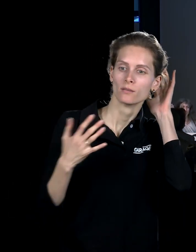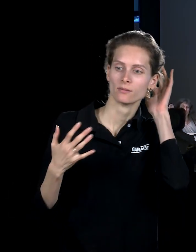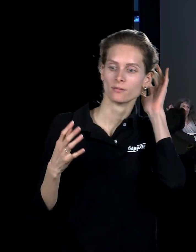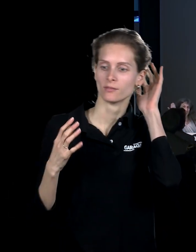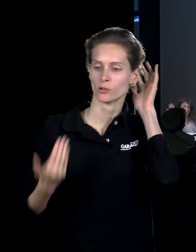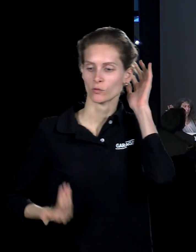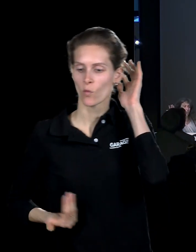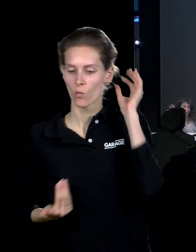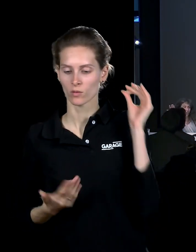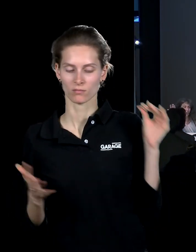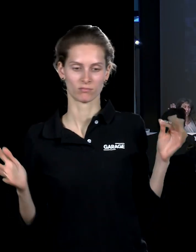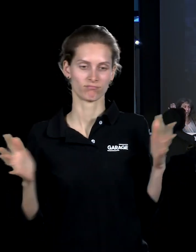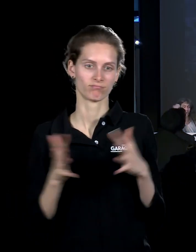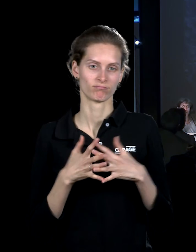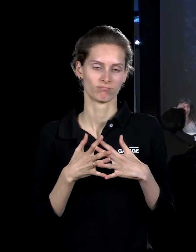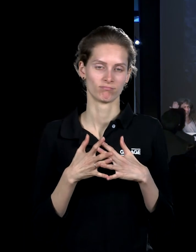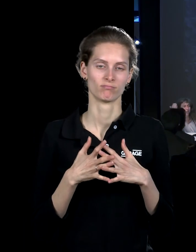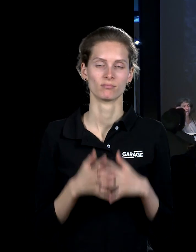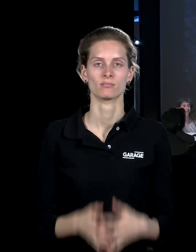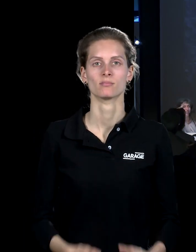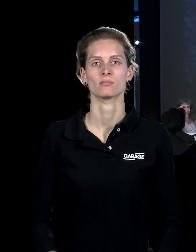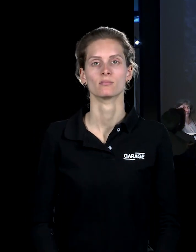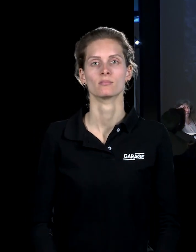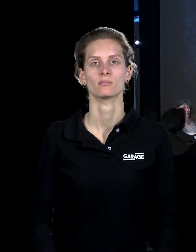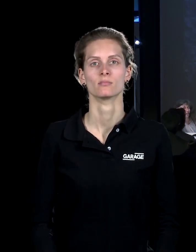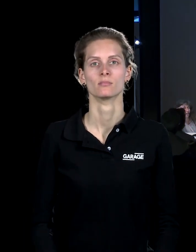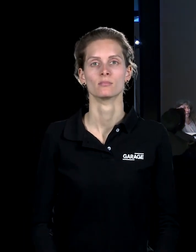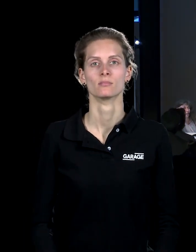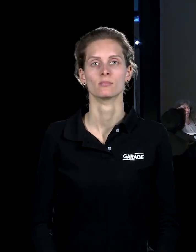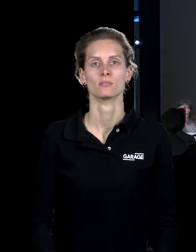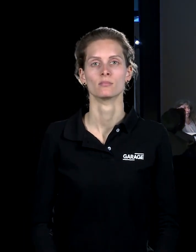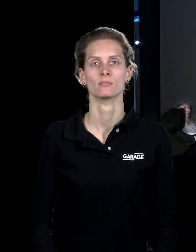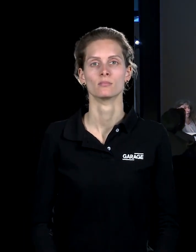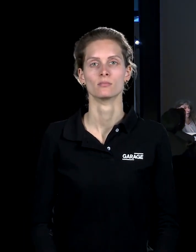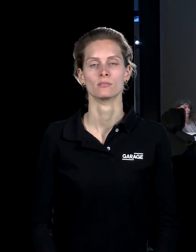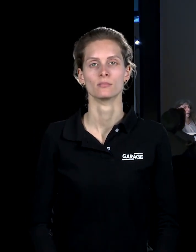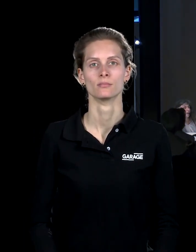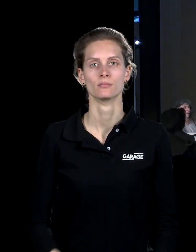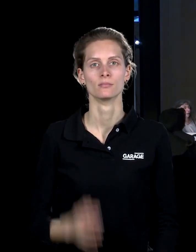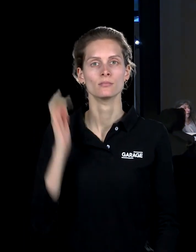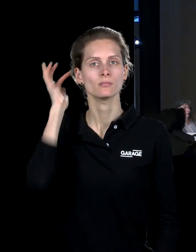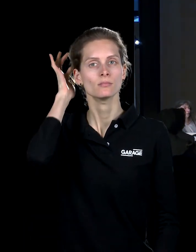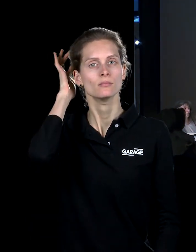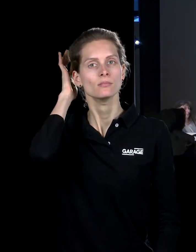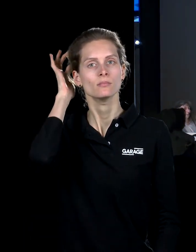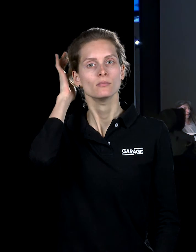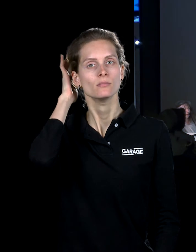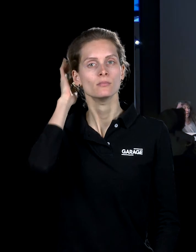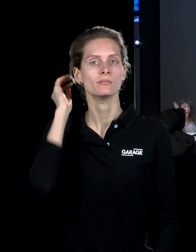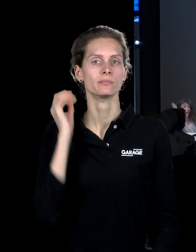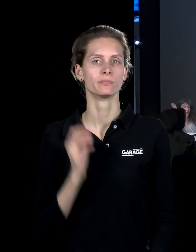обратно в природу, поэтому природа абсолютно искусственная, такой марсианский совершенно ландшафт, который там происходит. Ну и